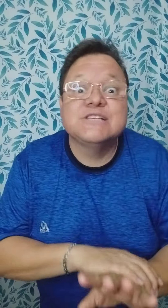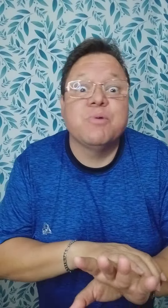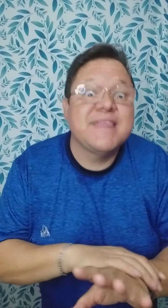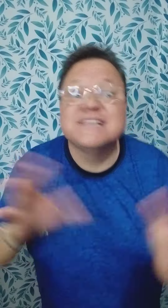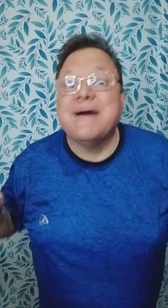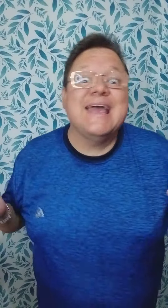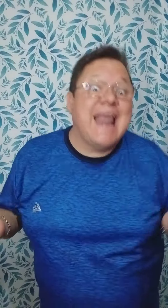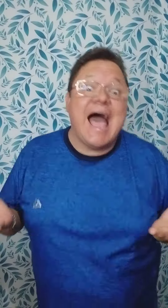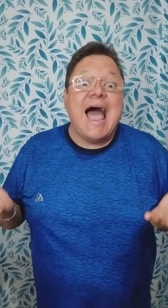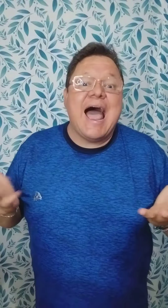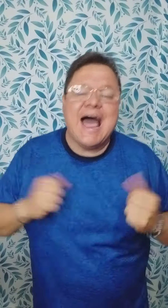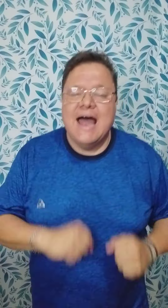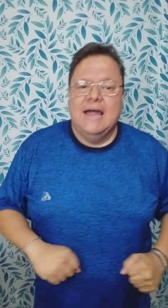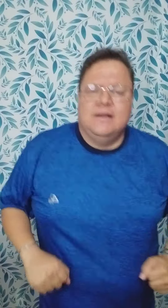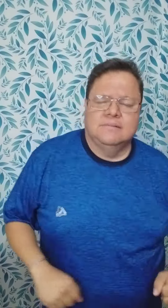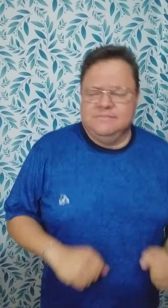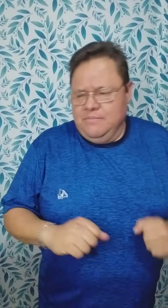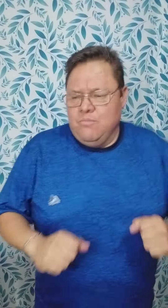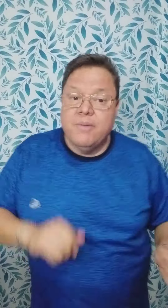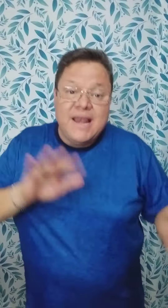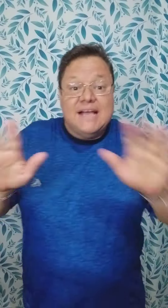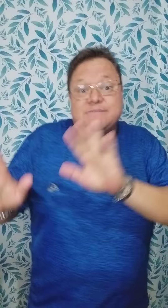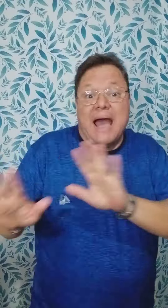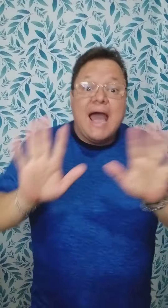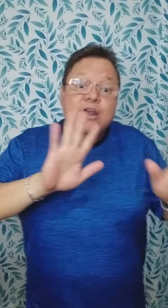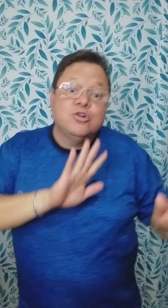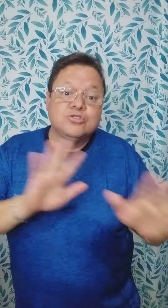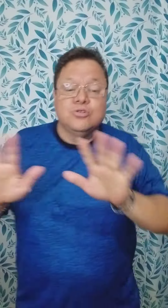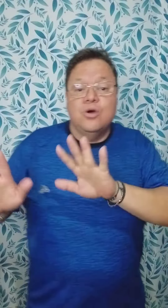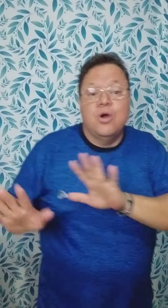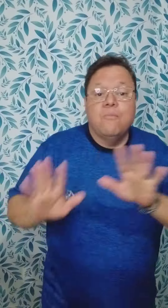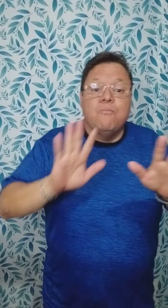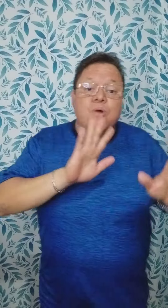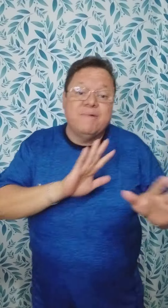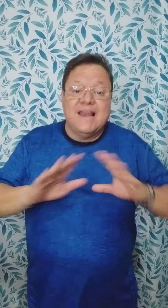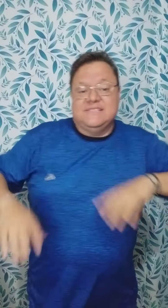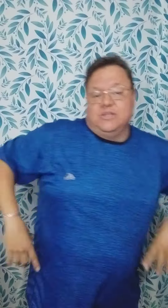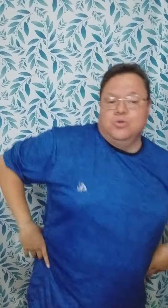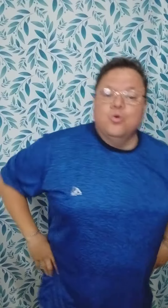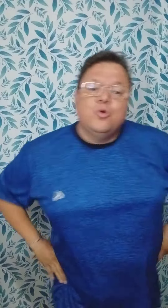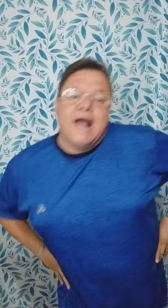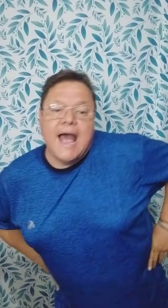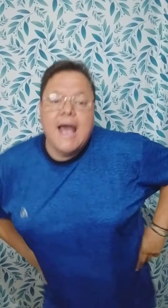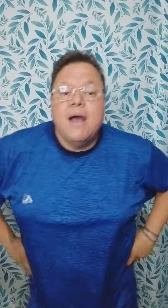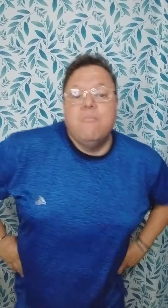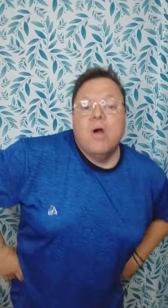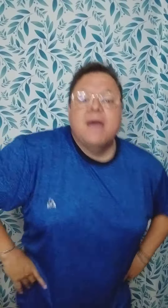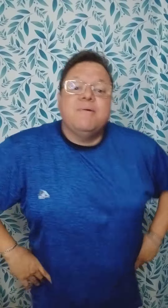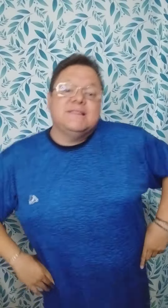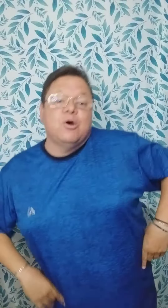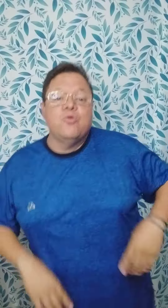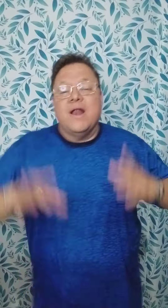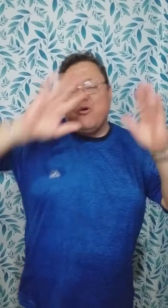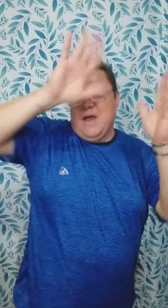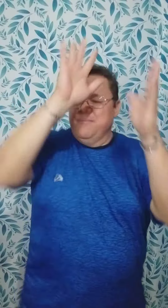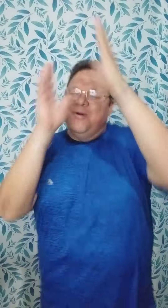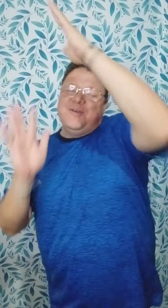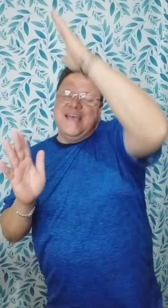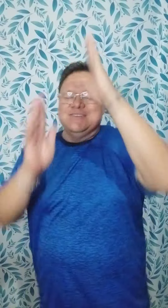puedes bailar Mueve las manos, mueve la cintura Mueve todo el cuerpo, yo te